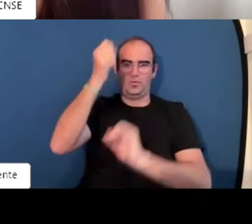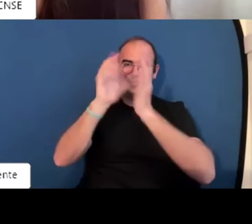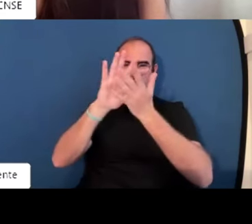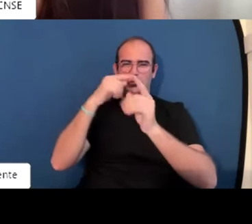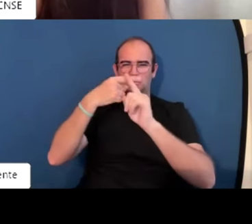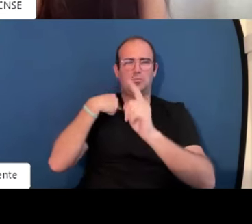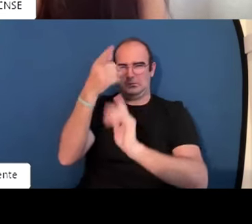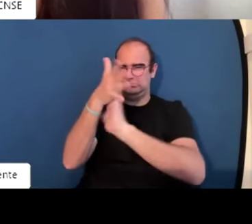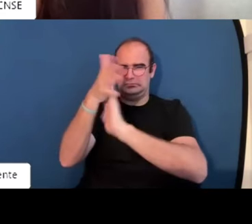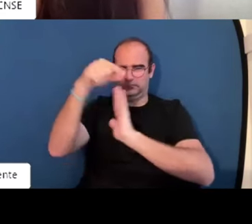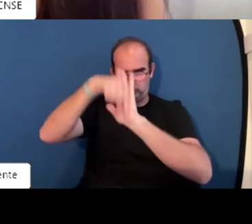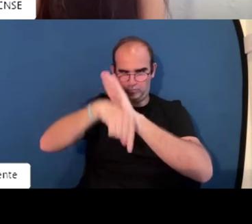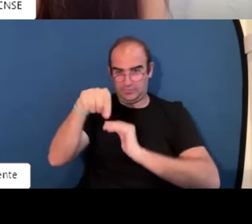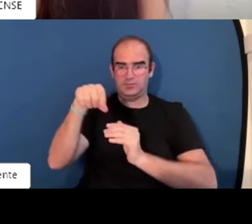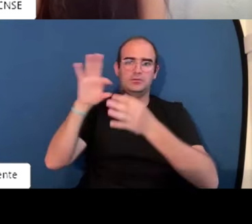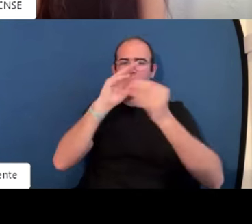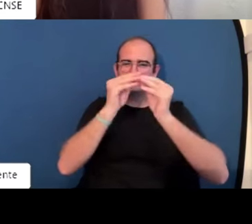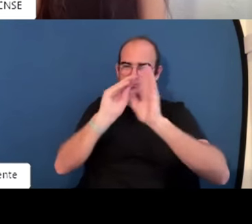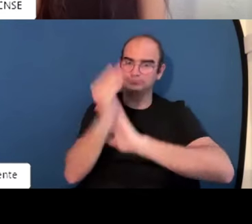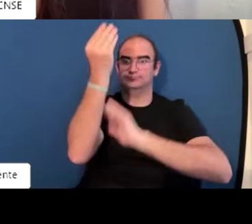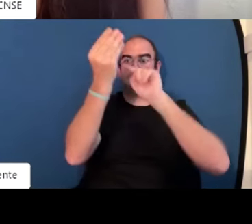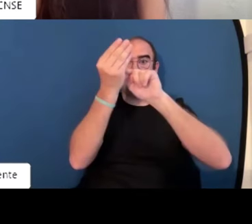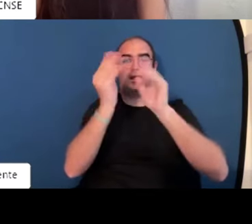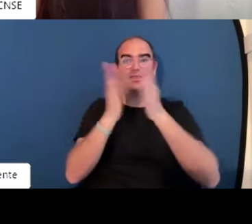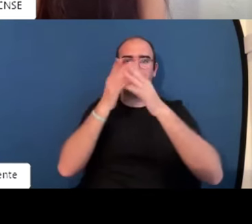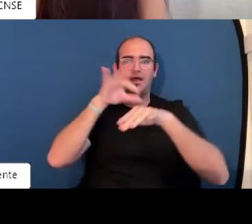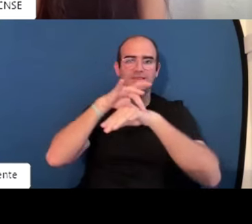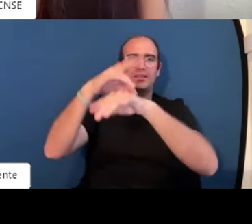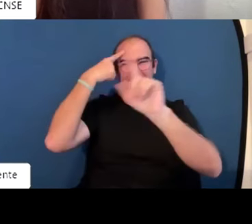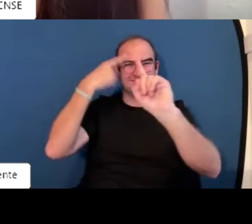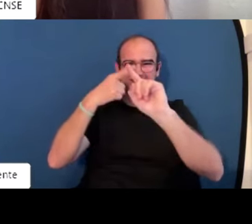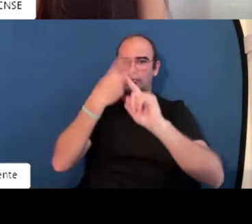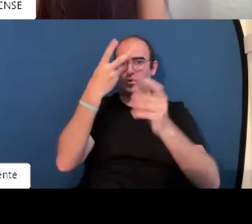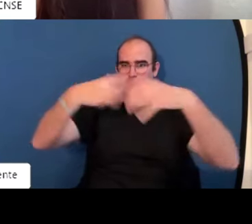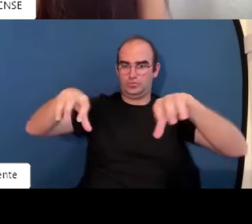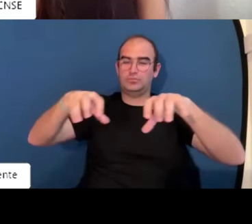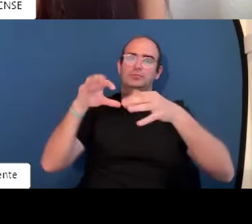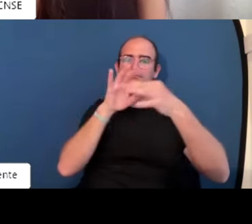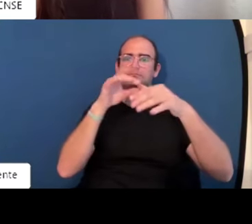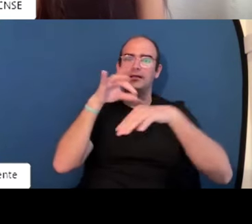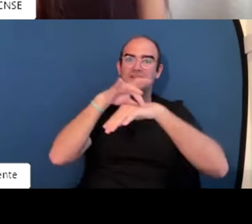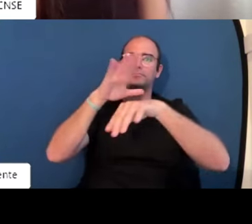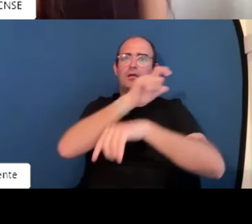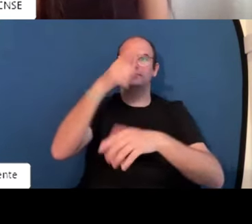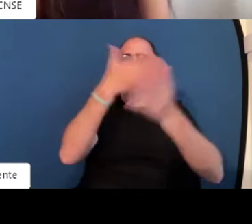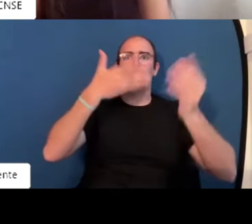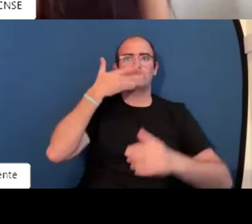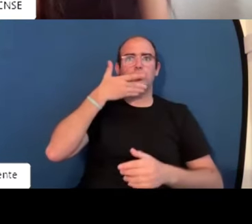del proyecto europeo que os había comentado antes hicieron una guía